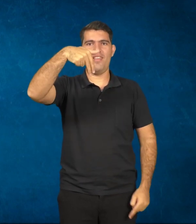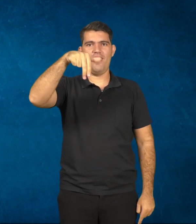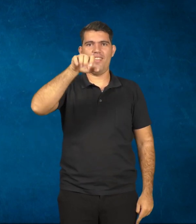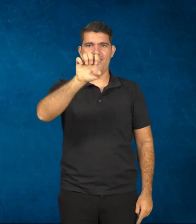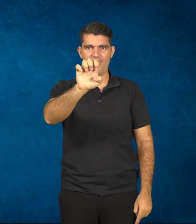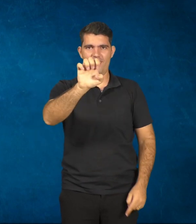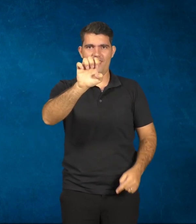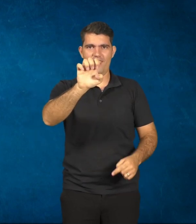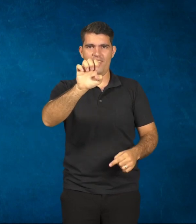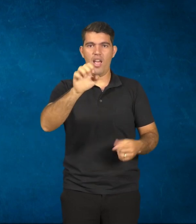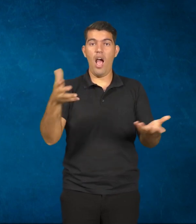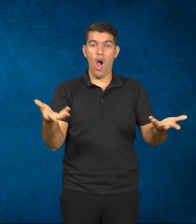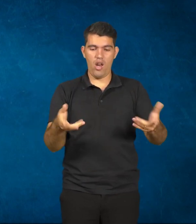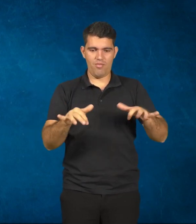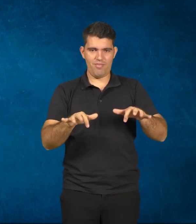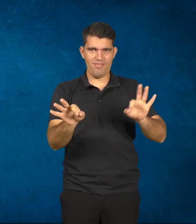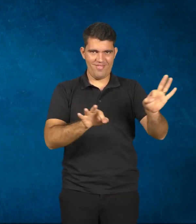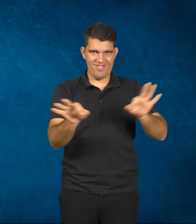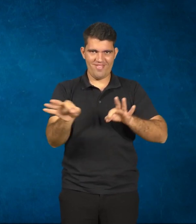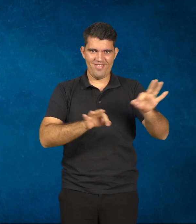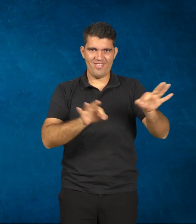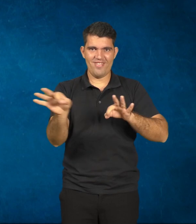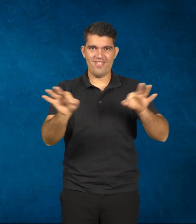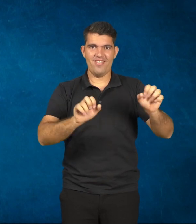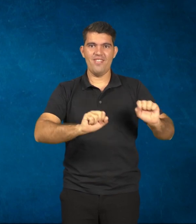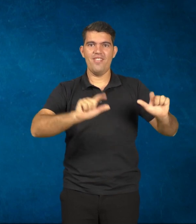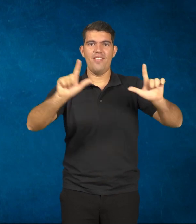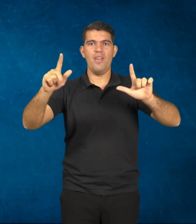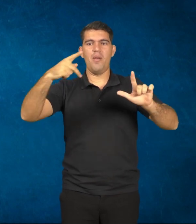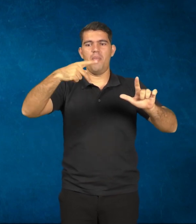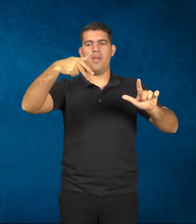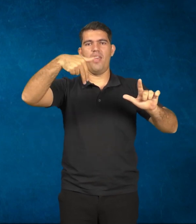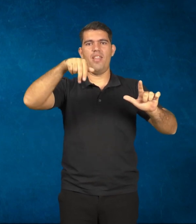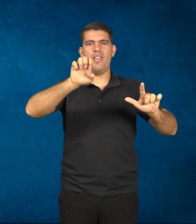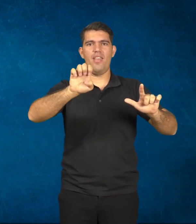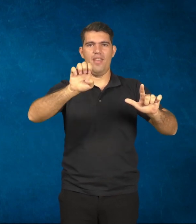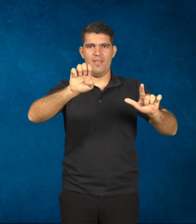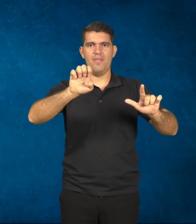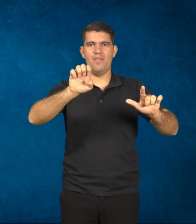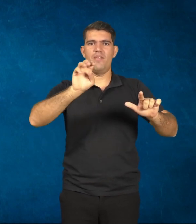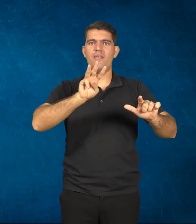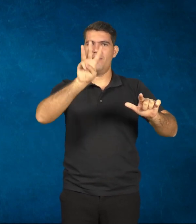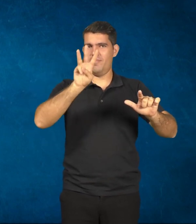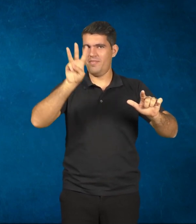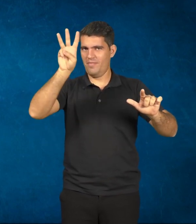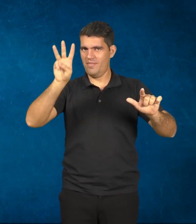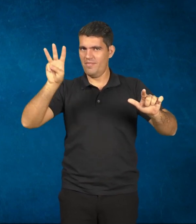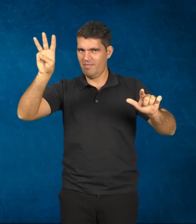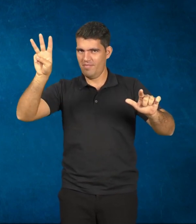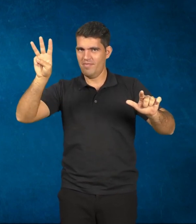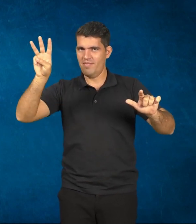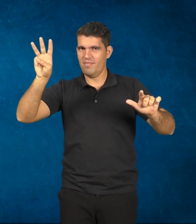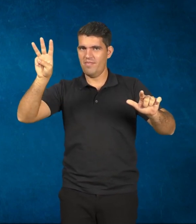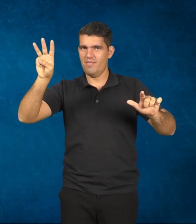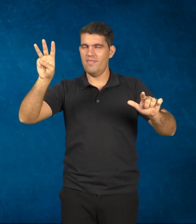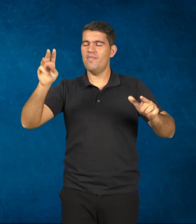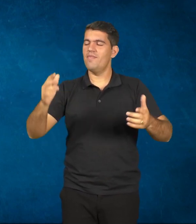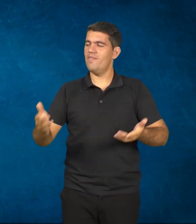aqui para o computador. Tem aqui o observatório do PNE.org.br.